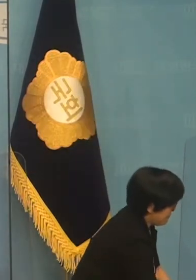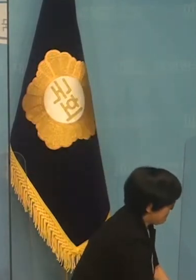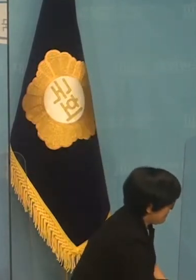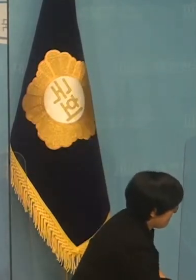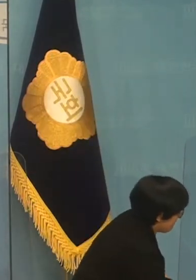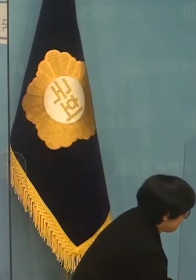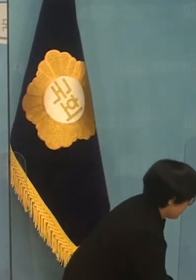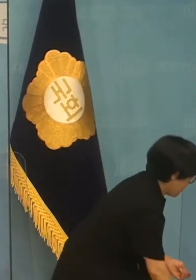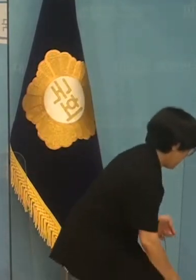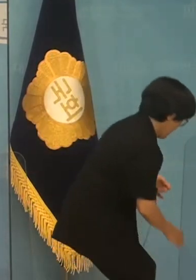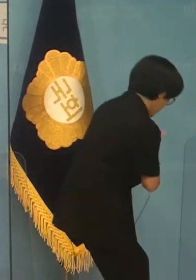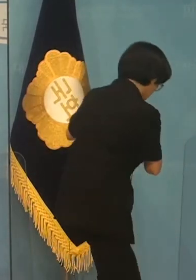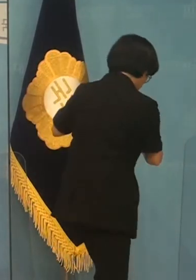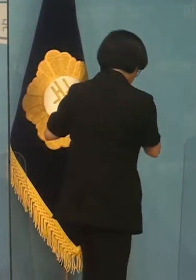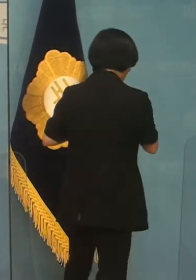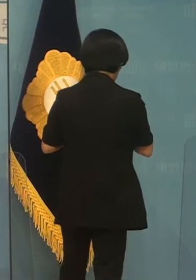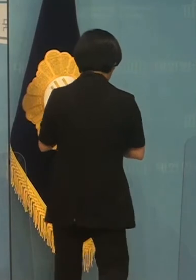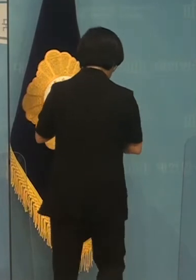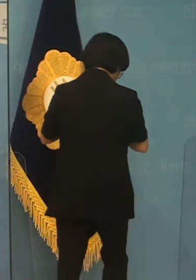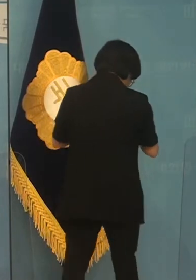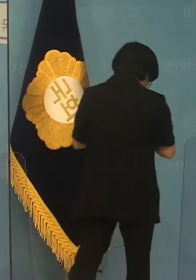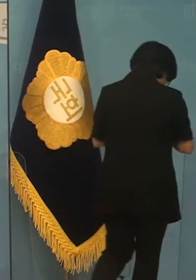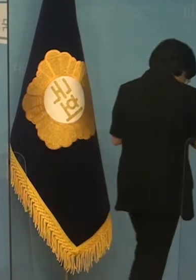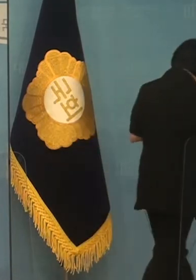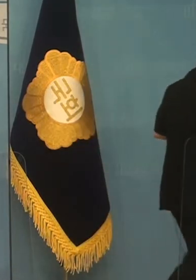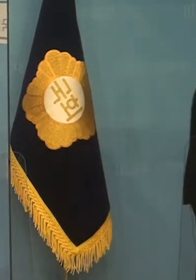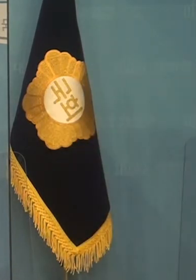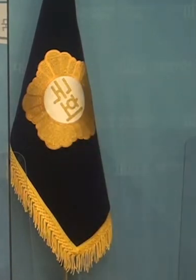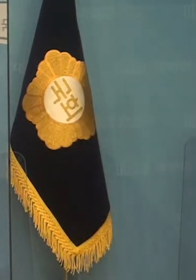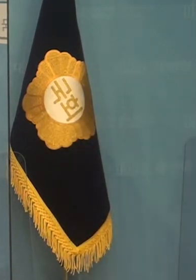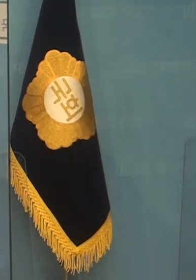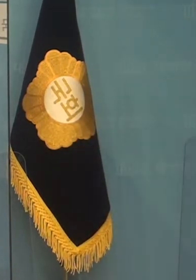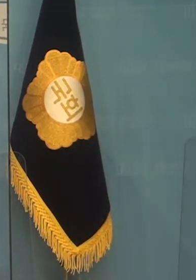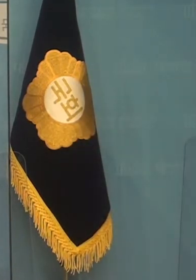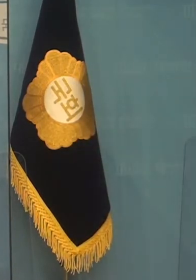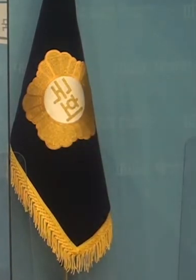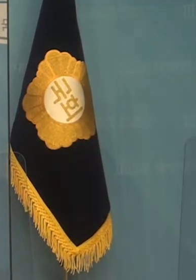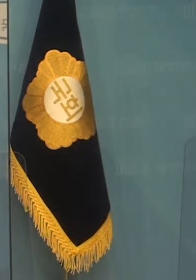감사합니다 감사합니다 감사합니다 2 베 dans 제 6rav 2 6